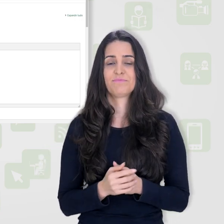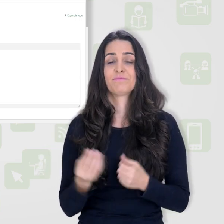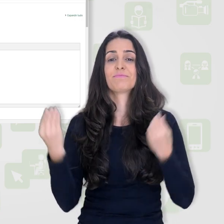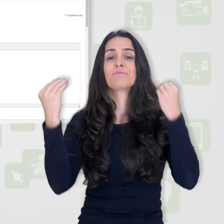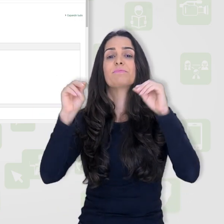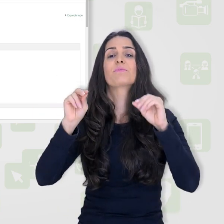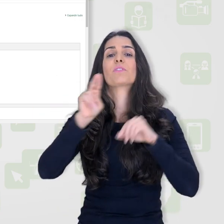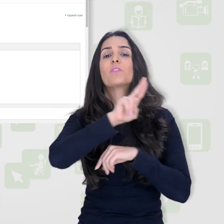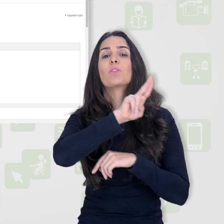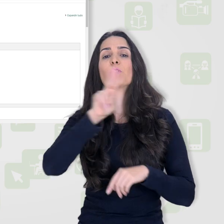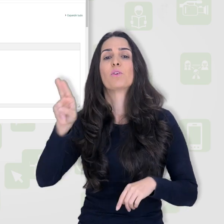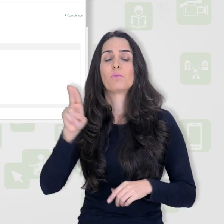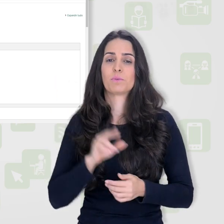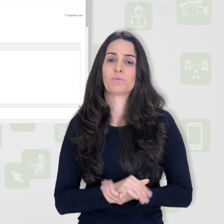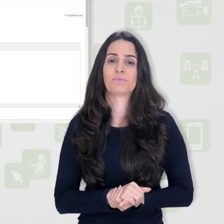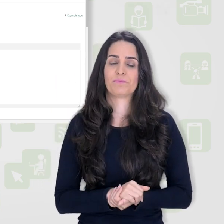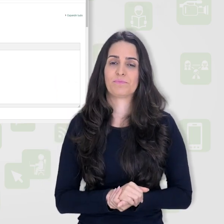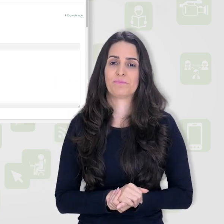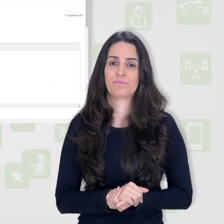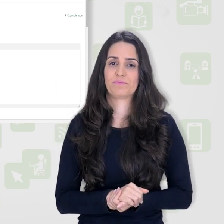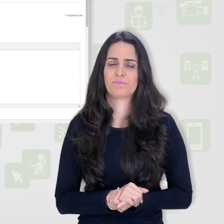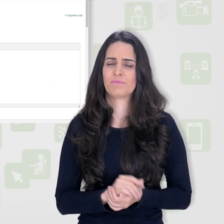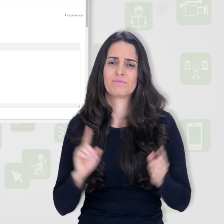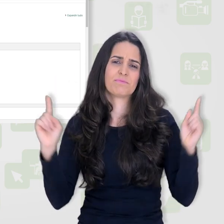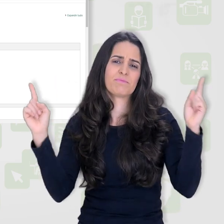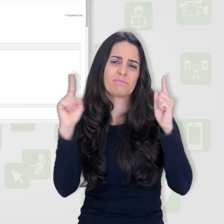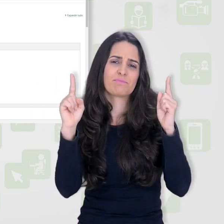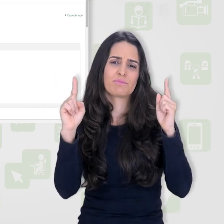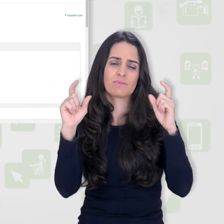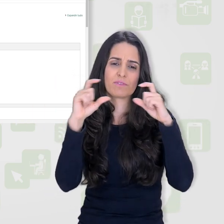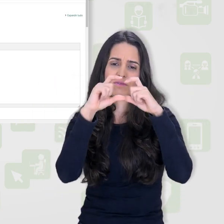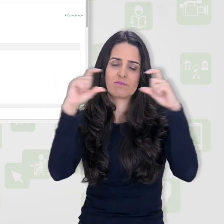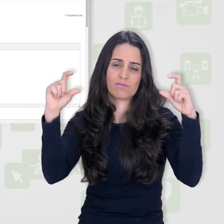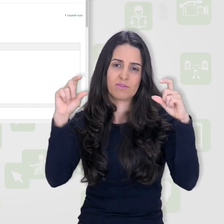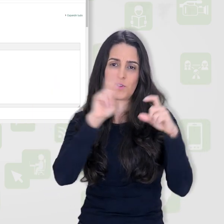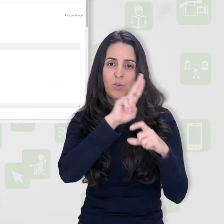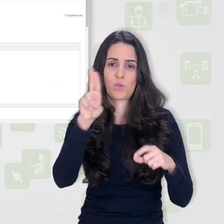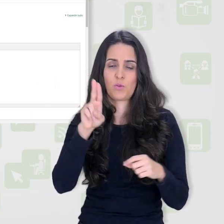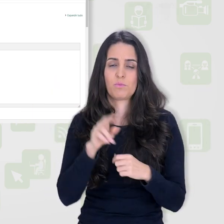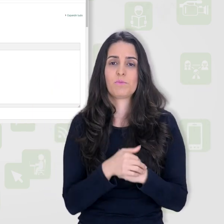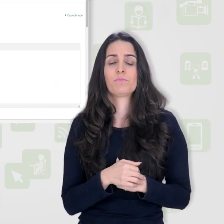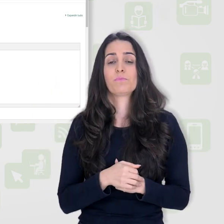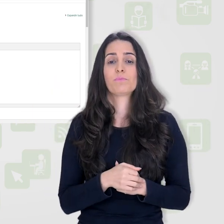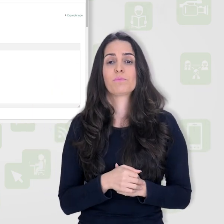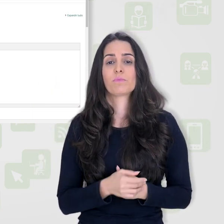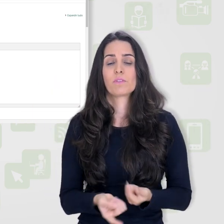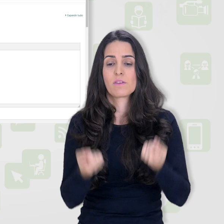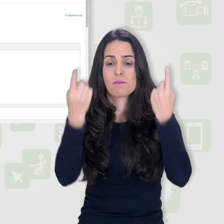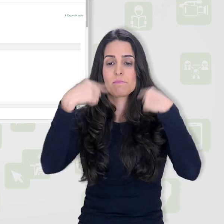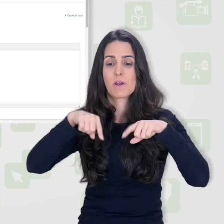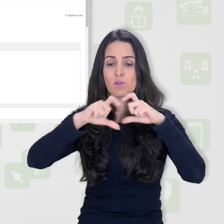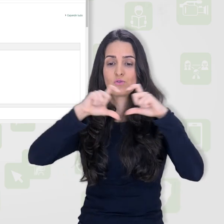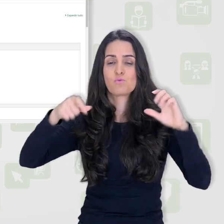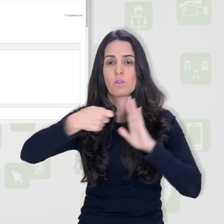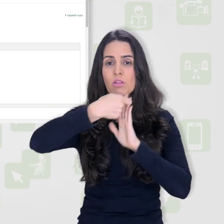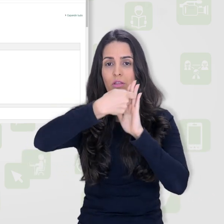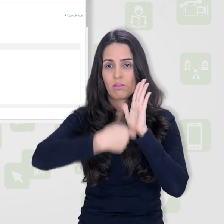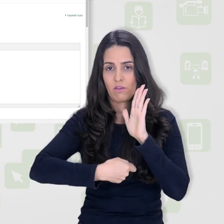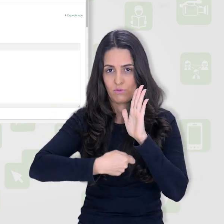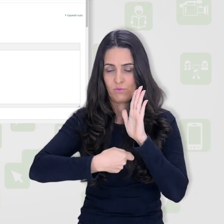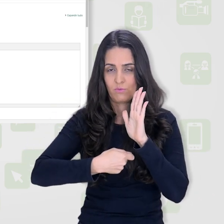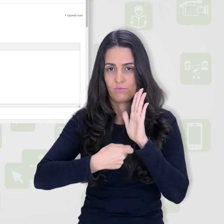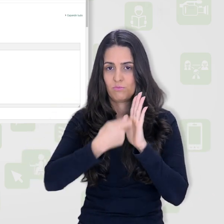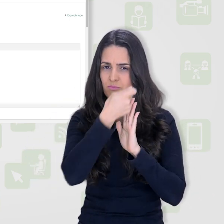questão, aqui eu vou colocar uma abreviação só de associação. Vamos colocar aqui o texto, então,